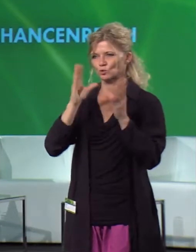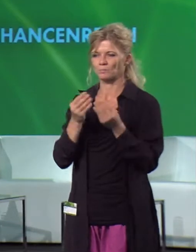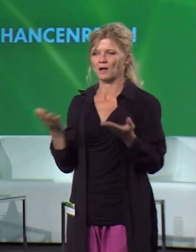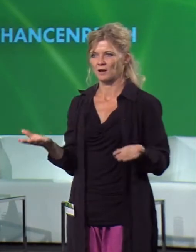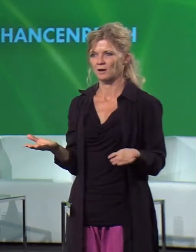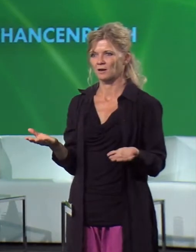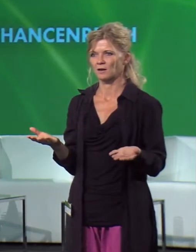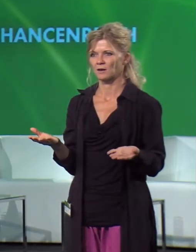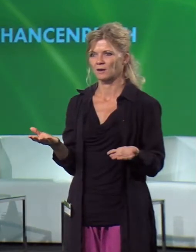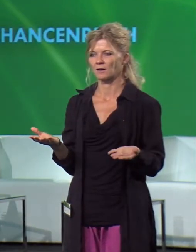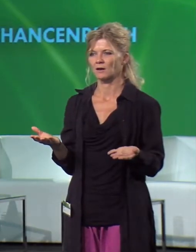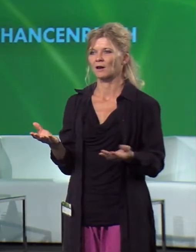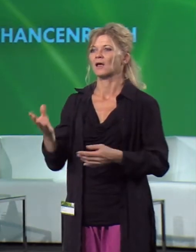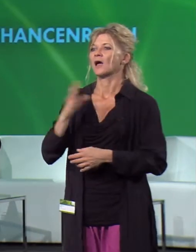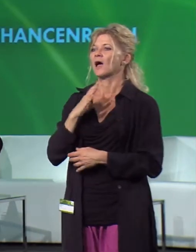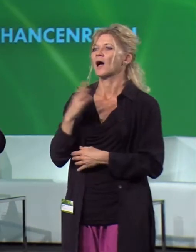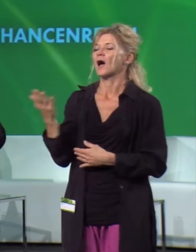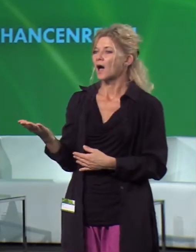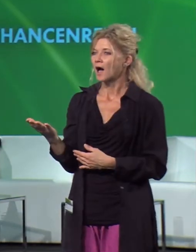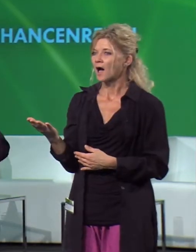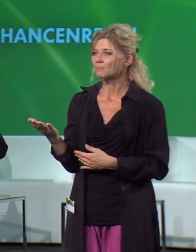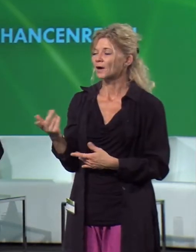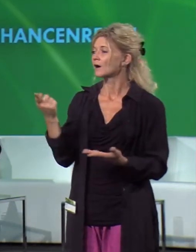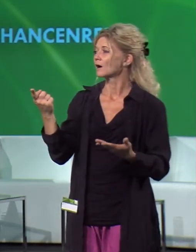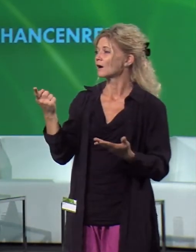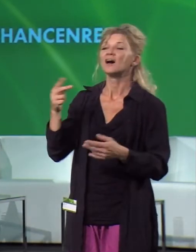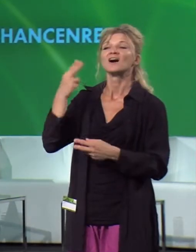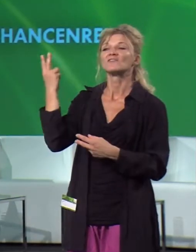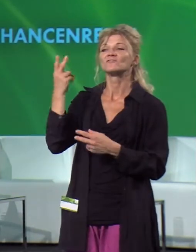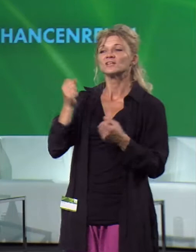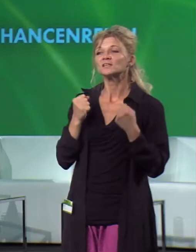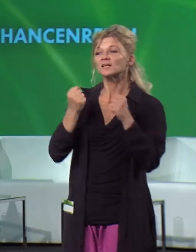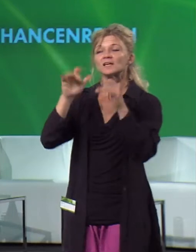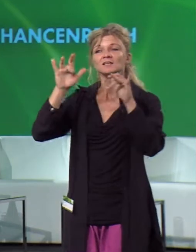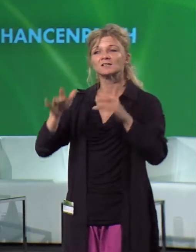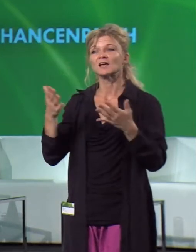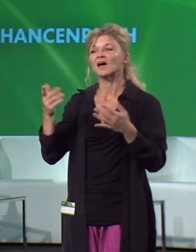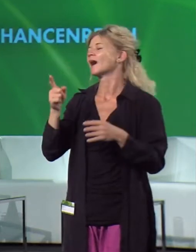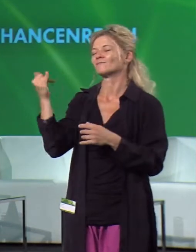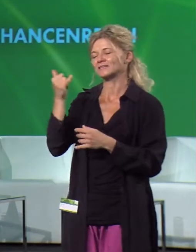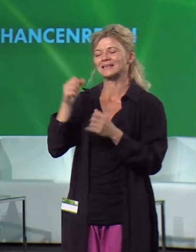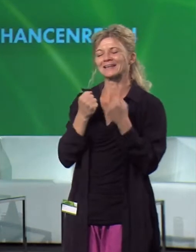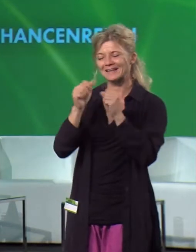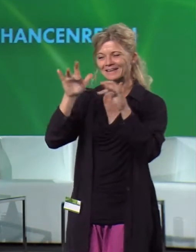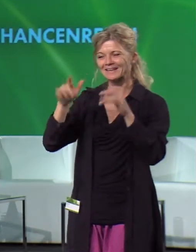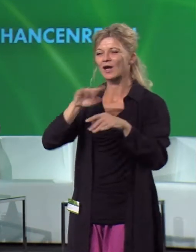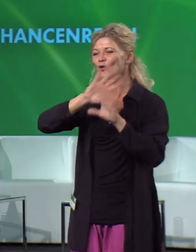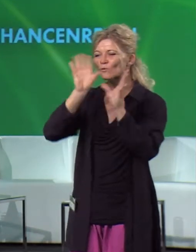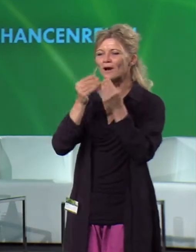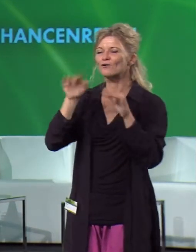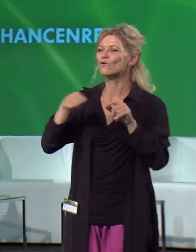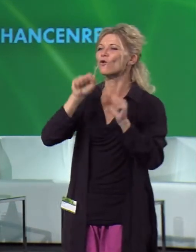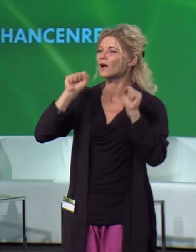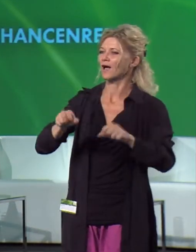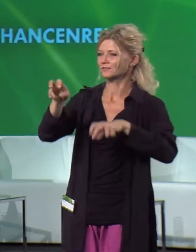überall, wo angebaut werden kann. Wenn man es nachhaltig macht, sonst ist es ja keine echte erneuerbare Energie. Das heißt, wir haben es mit einem